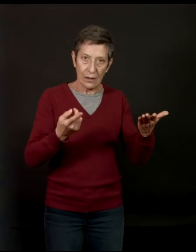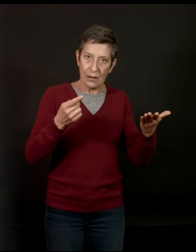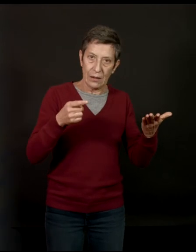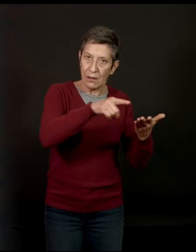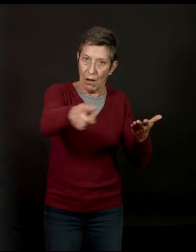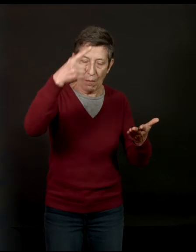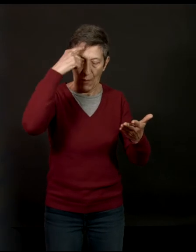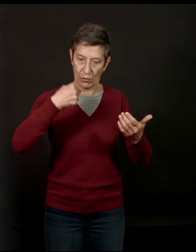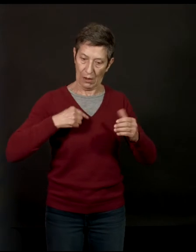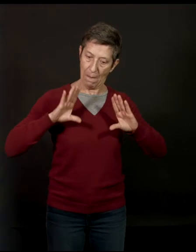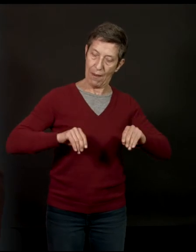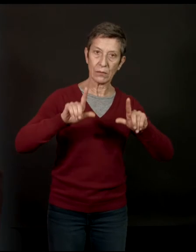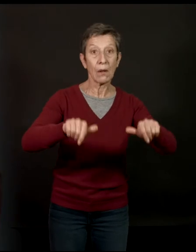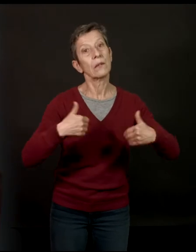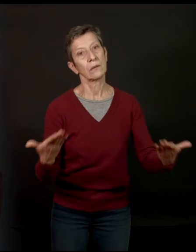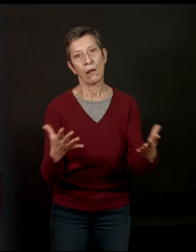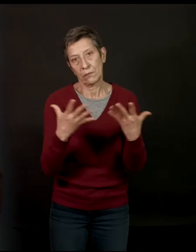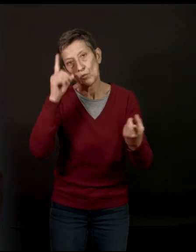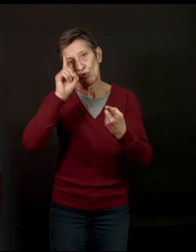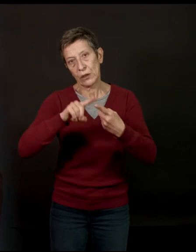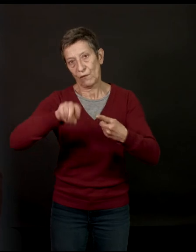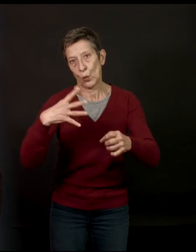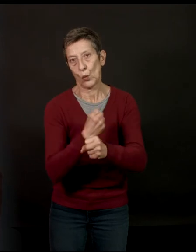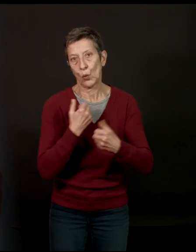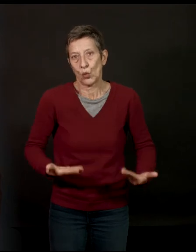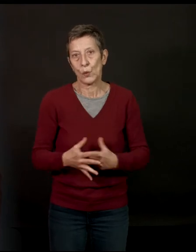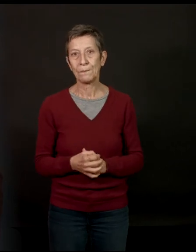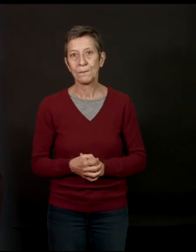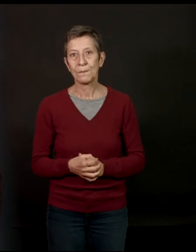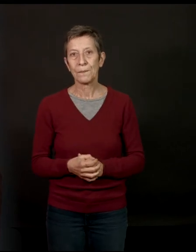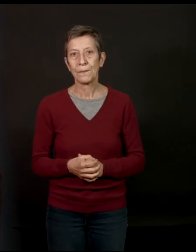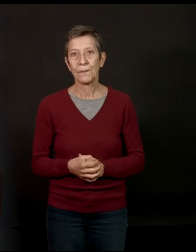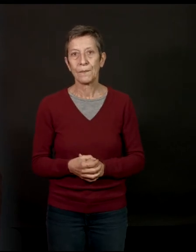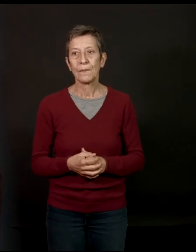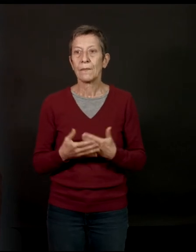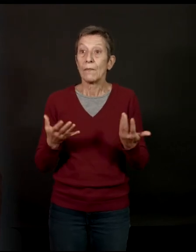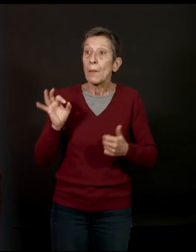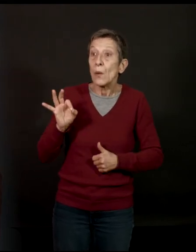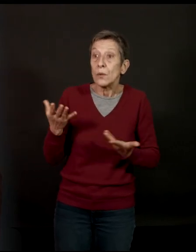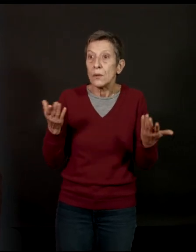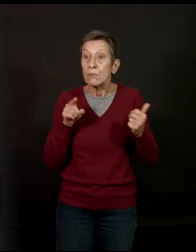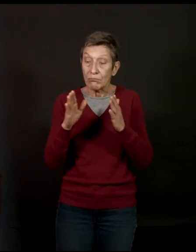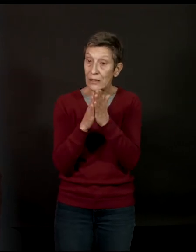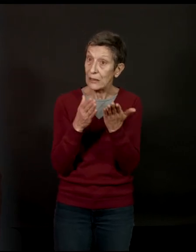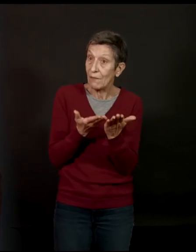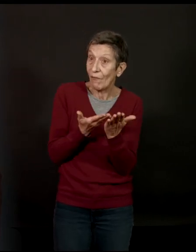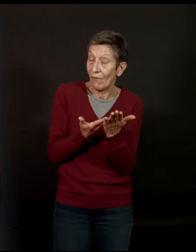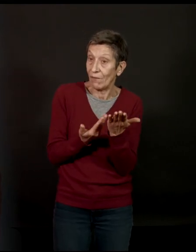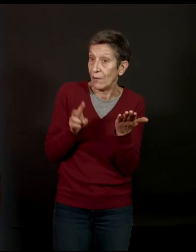objectif à faire aujourd'hui. C'est important, oui, effectivement. pense, en tout cas, avec votre livre, vous vous rendez hommage aussi à leur vie. Enfin,